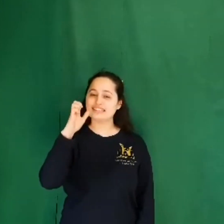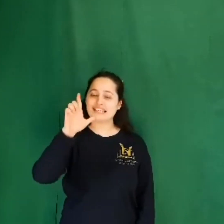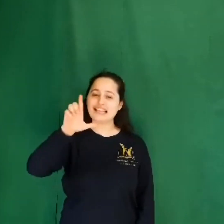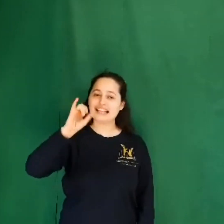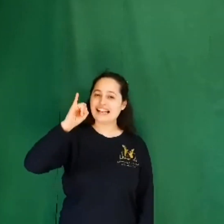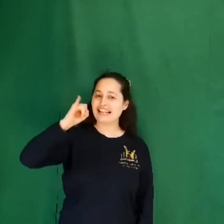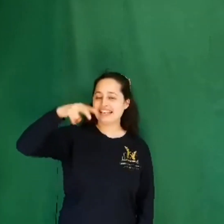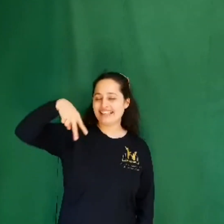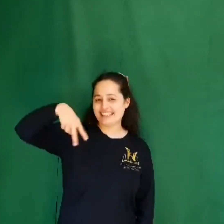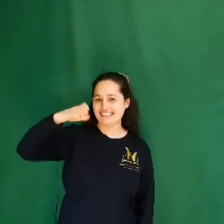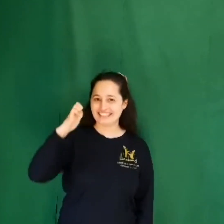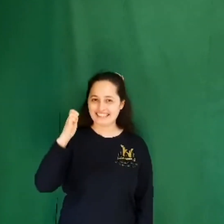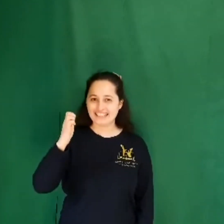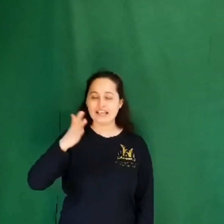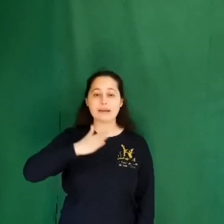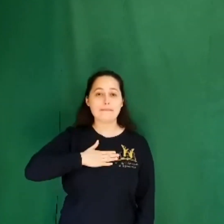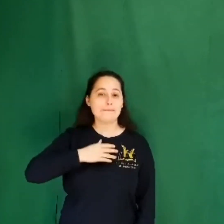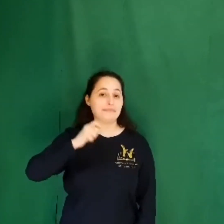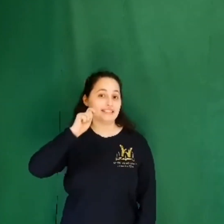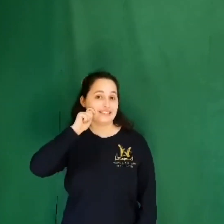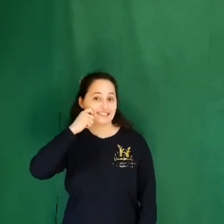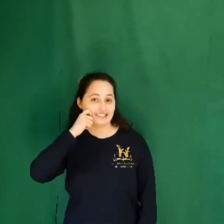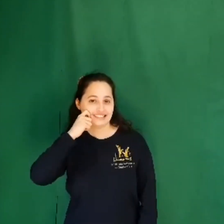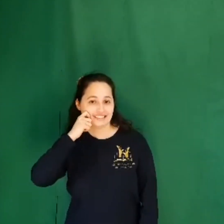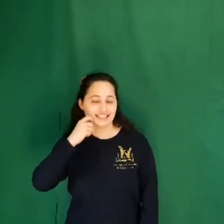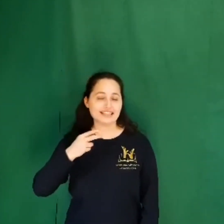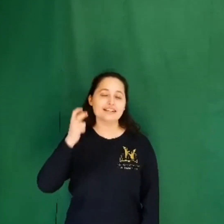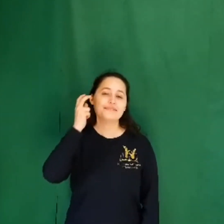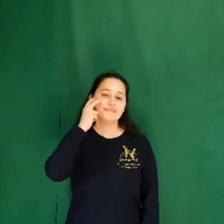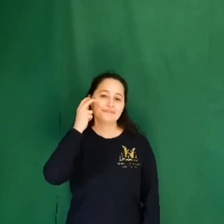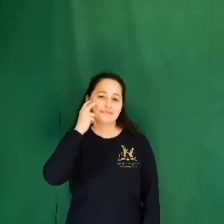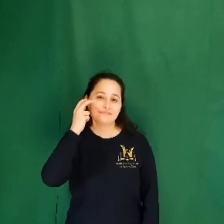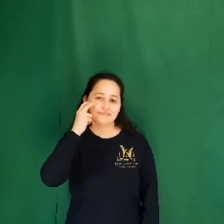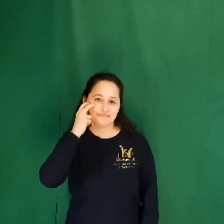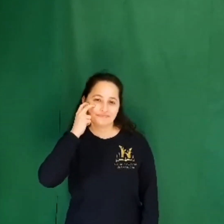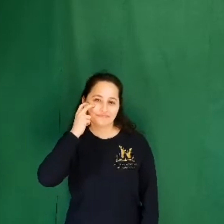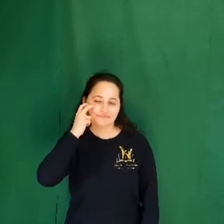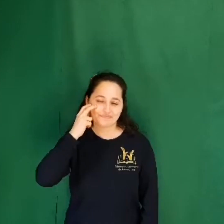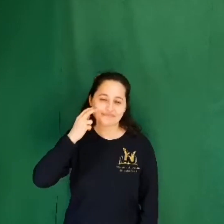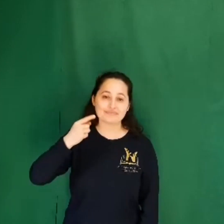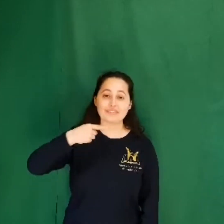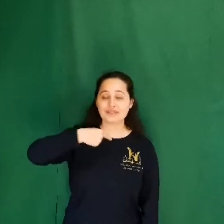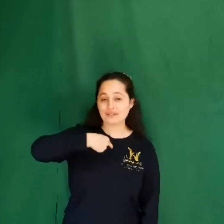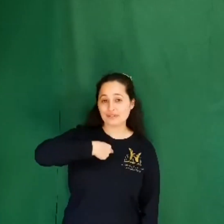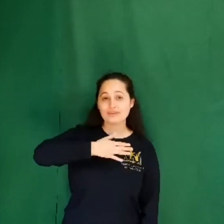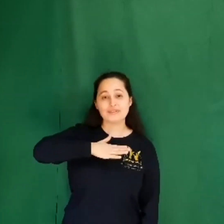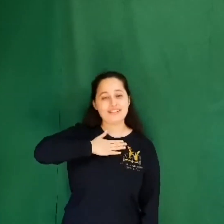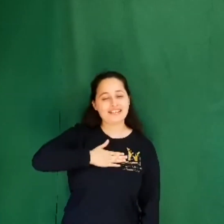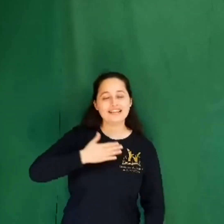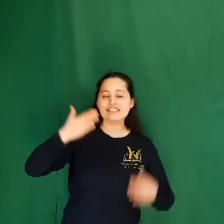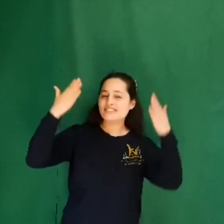colores que tú quieres añadir Aún quedan tantos sueños por